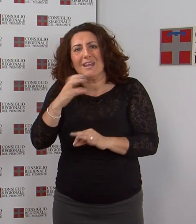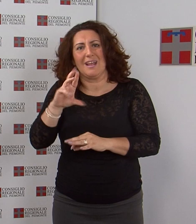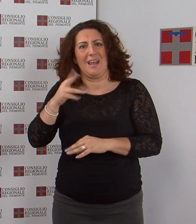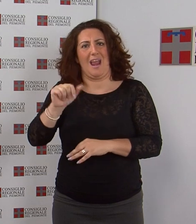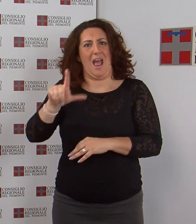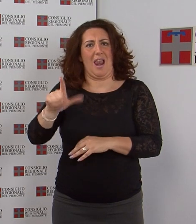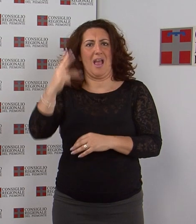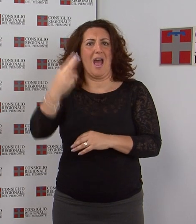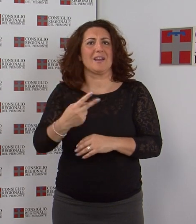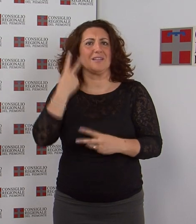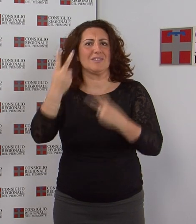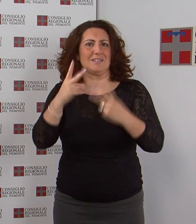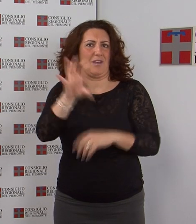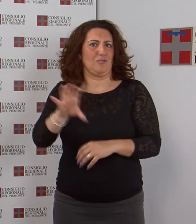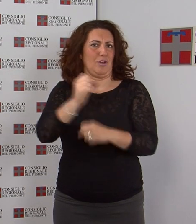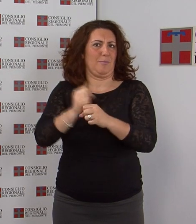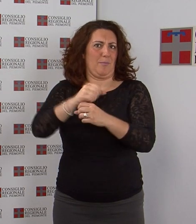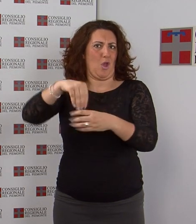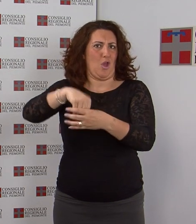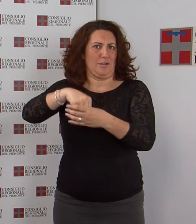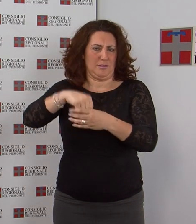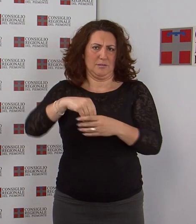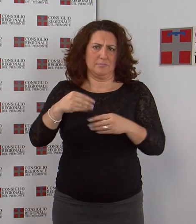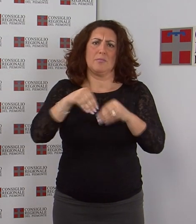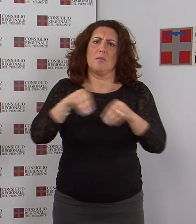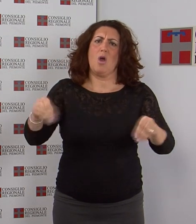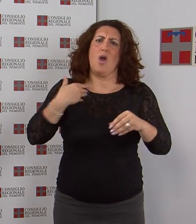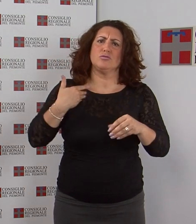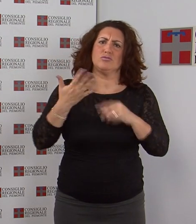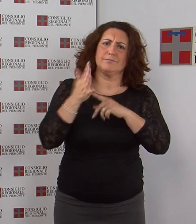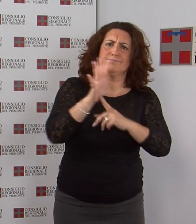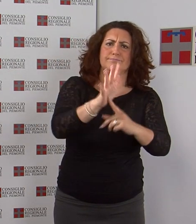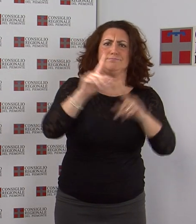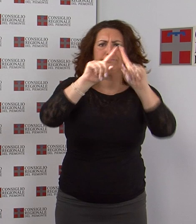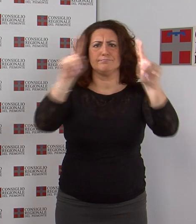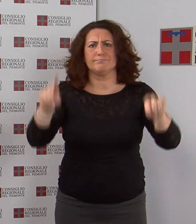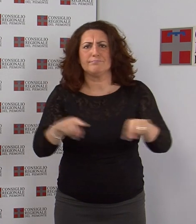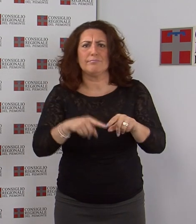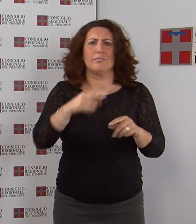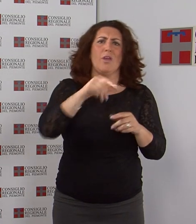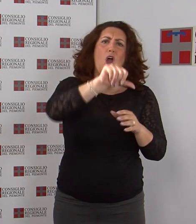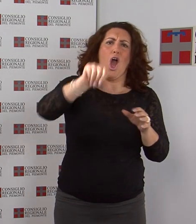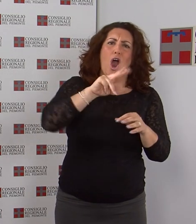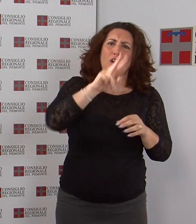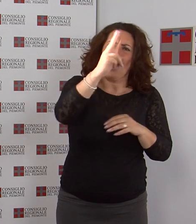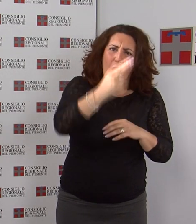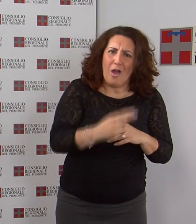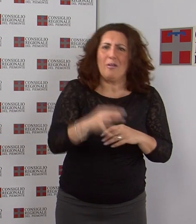La mostra propone le opere pittoriche, prevalentemente oli su tela, acrilici e acquarelli di 31 artisti iscritti al Cral